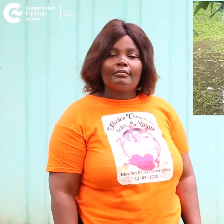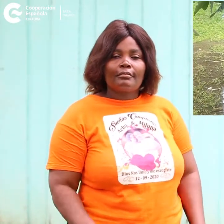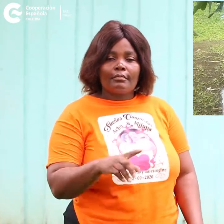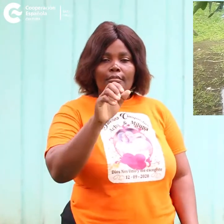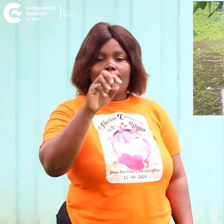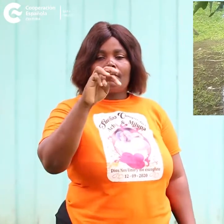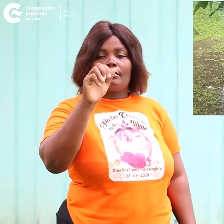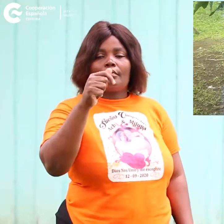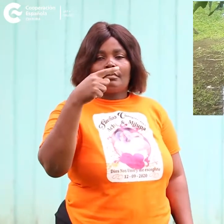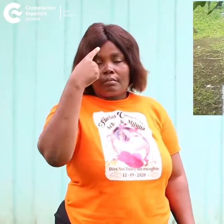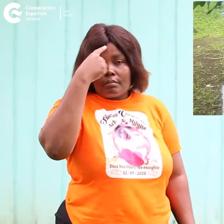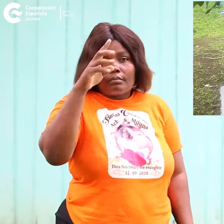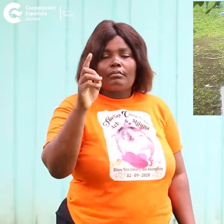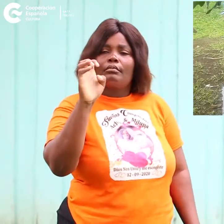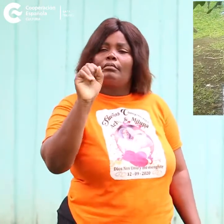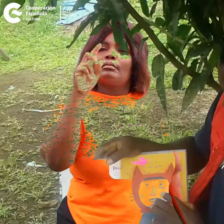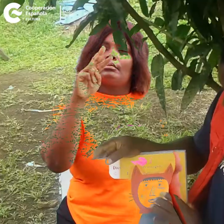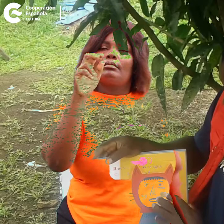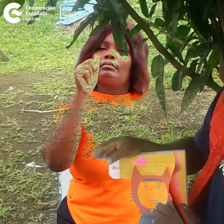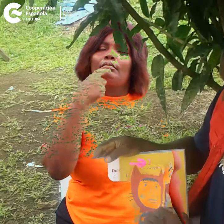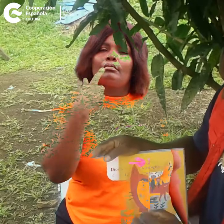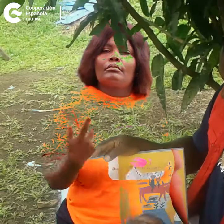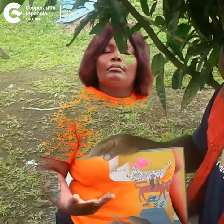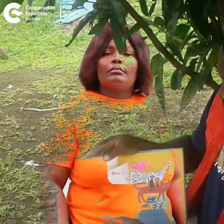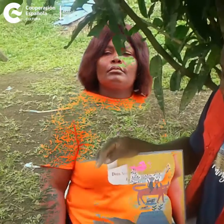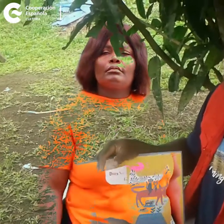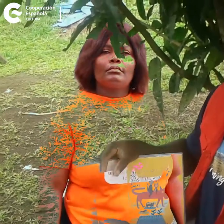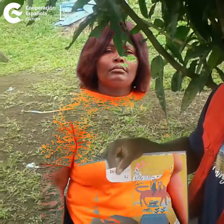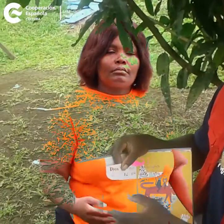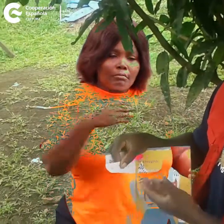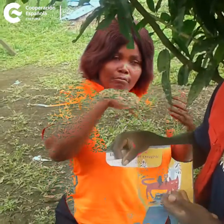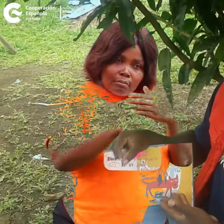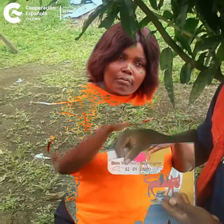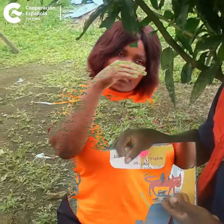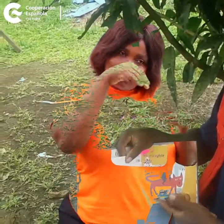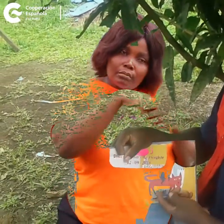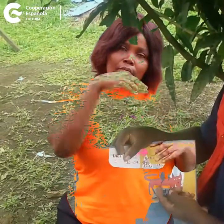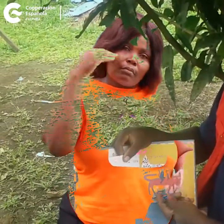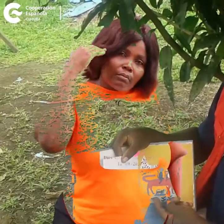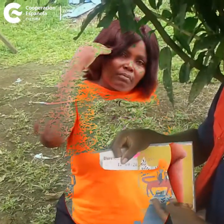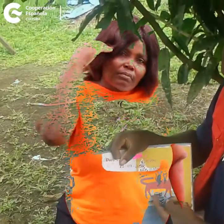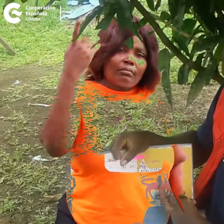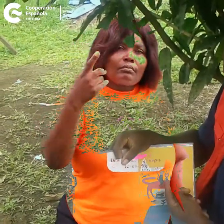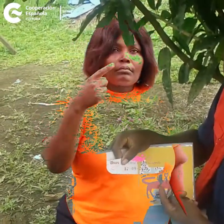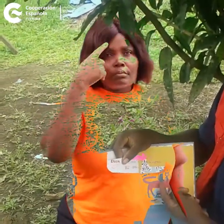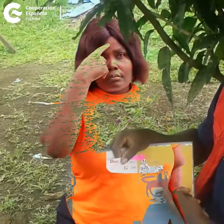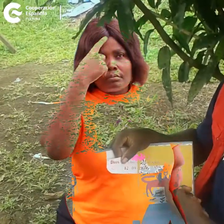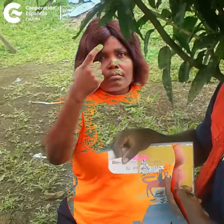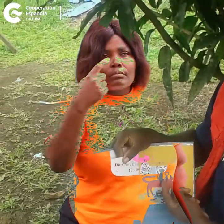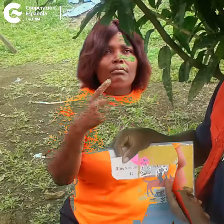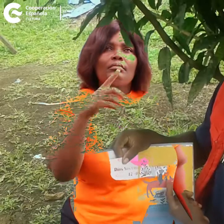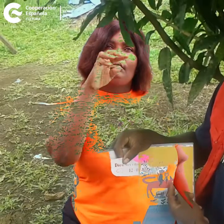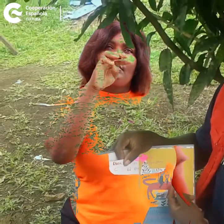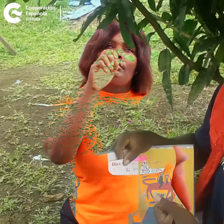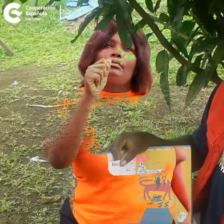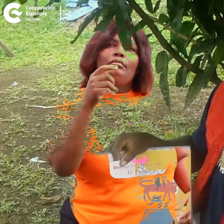max imagina aventuras si adentramos en la mente de max veremos a más